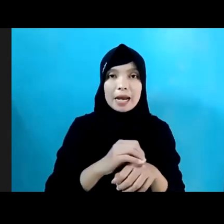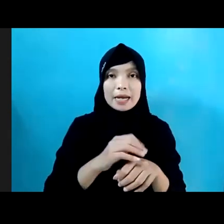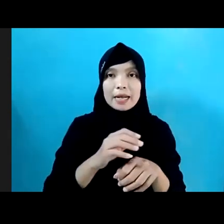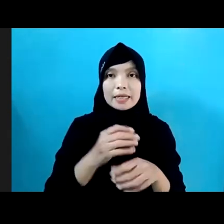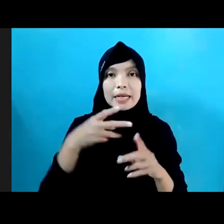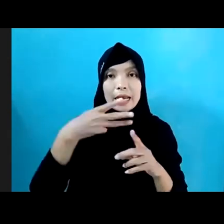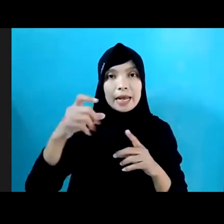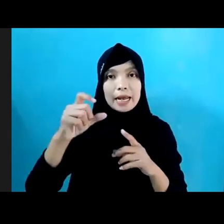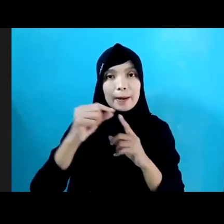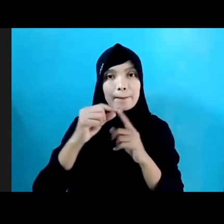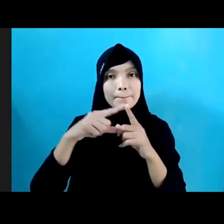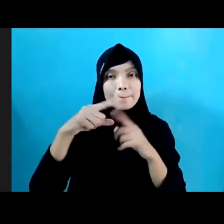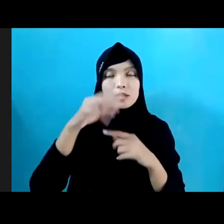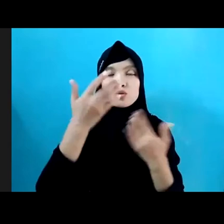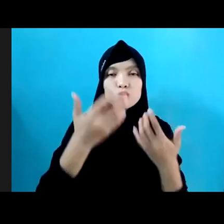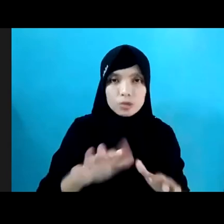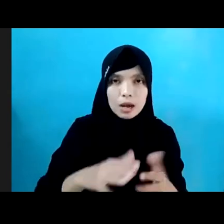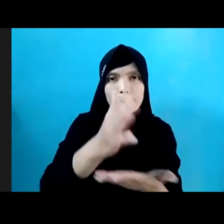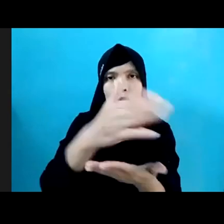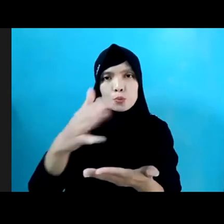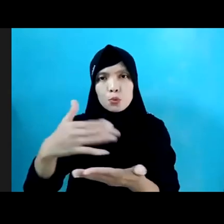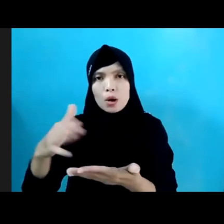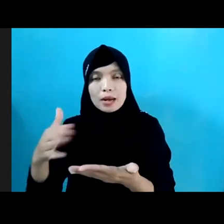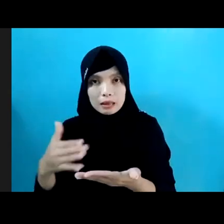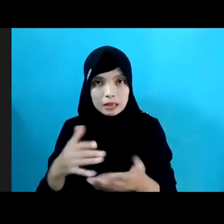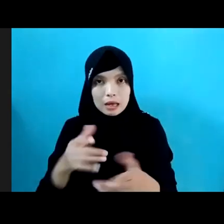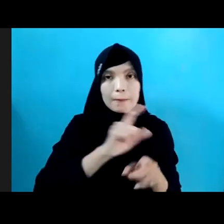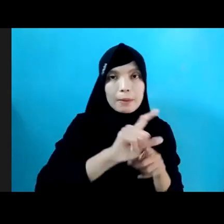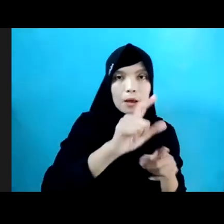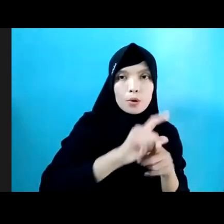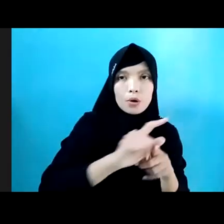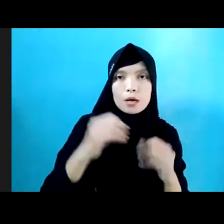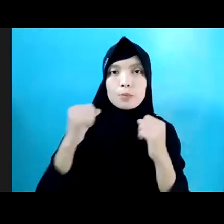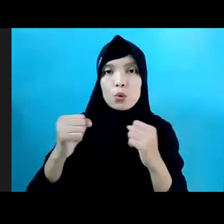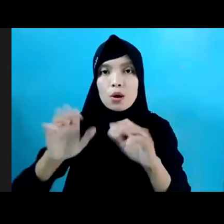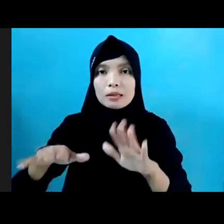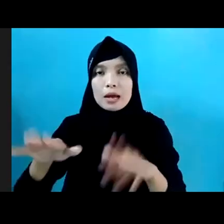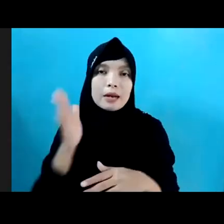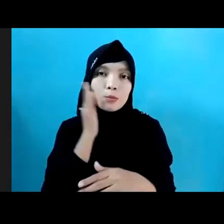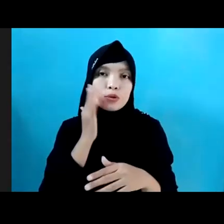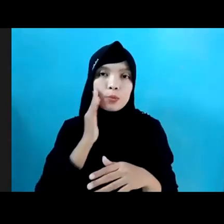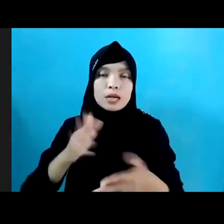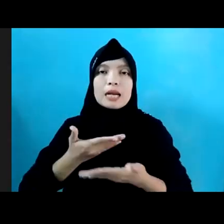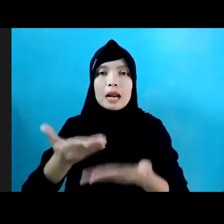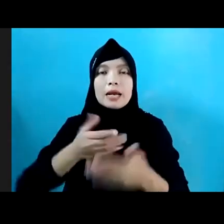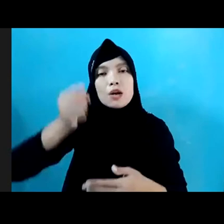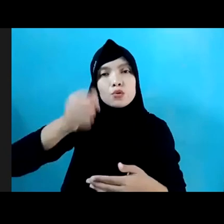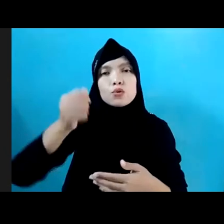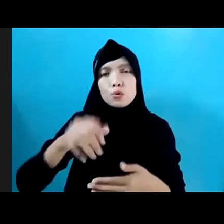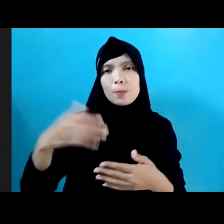EKPAT. Di antaranya ada pengumpulan data, pelaporan, penguatan anak, dan orang muda juga layanan hukum. Sehingga